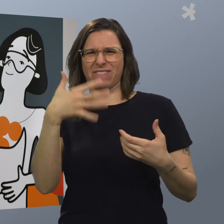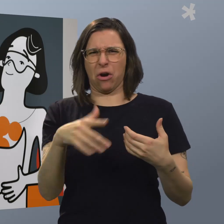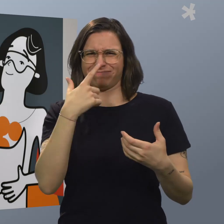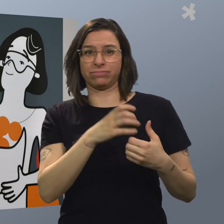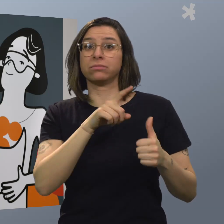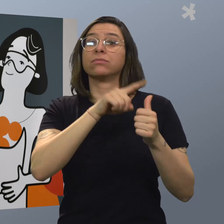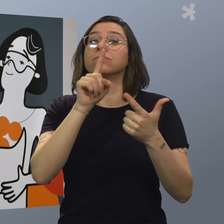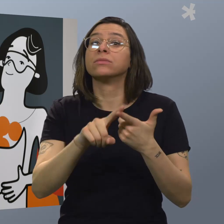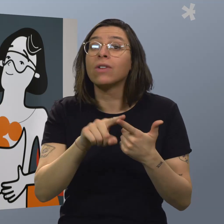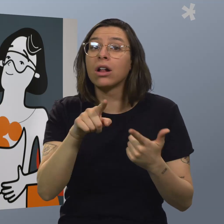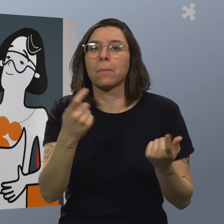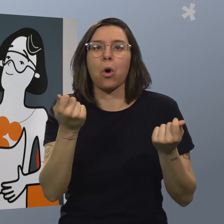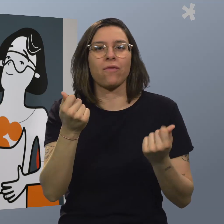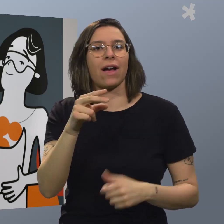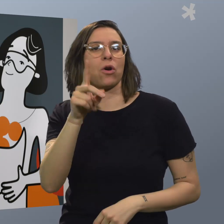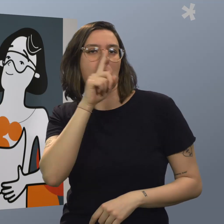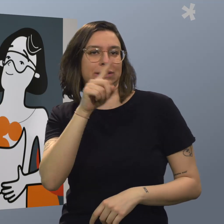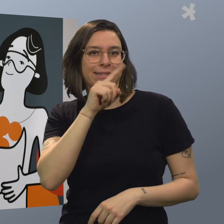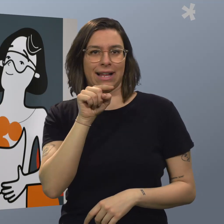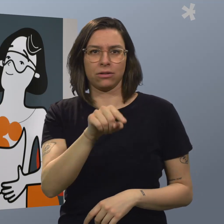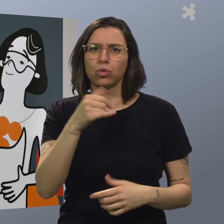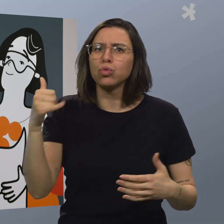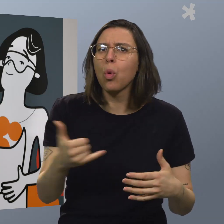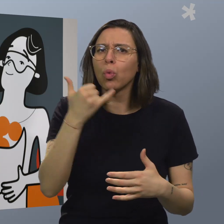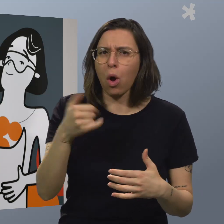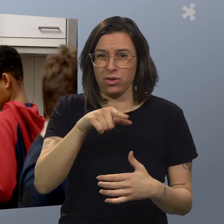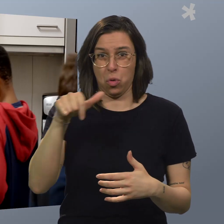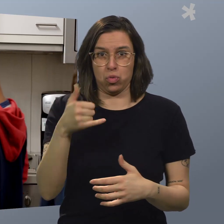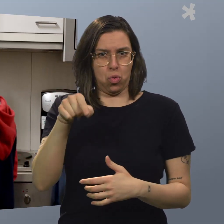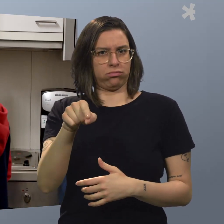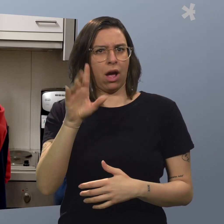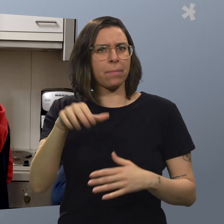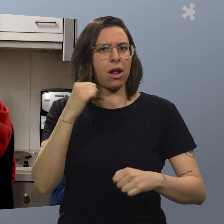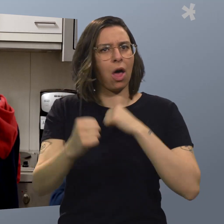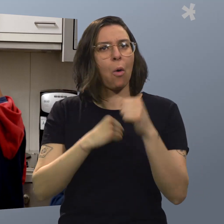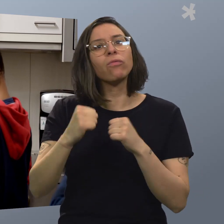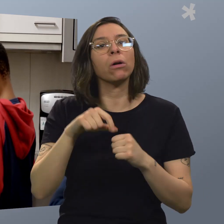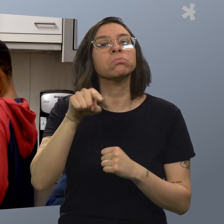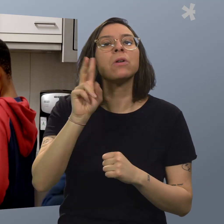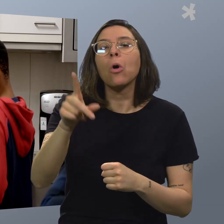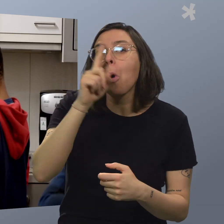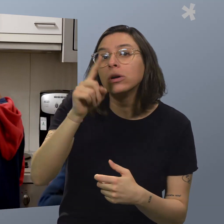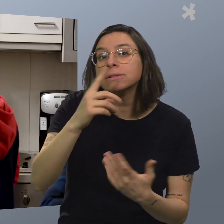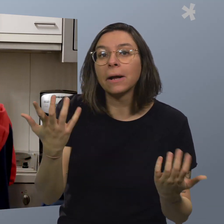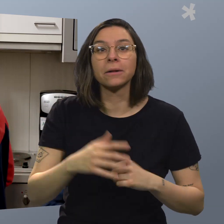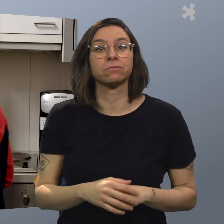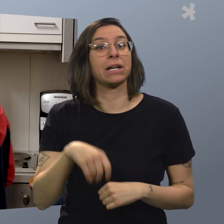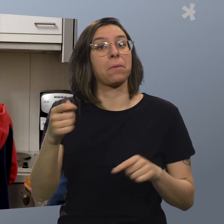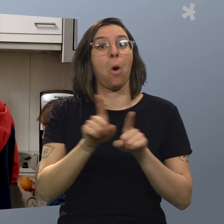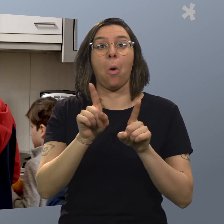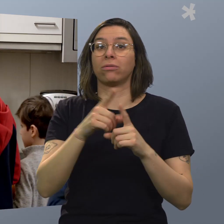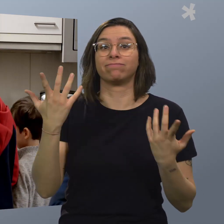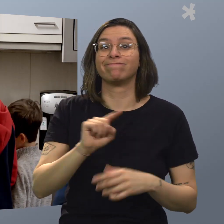Verderbens. Es gibt eine Profi-Verkostung Joghurt, wo ein abgelaufenes Joghurt verkostet wird.